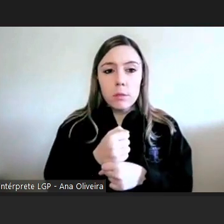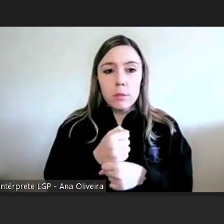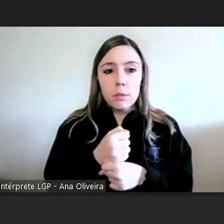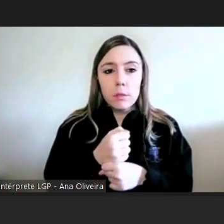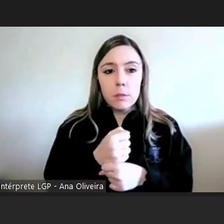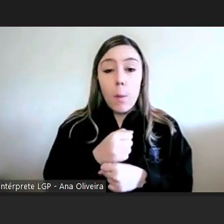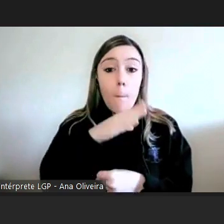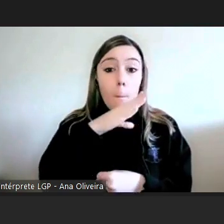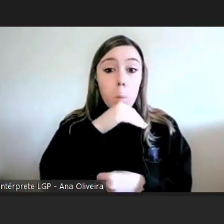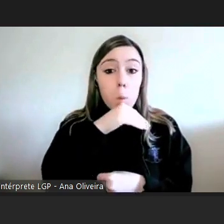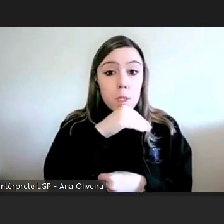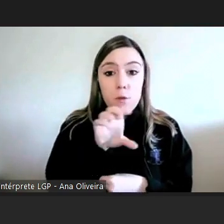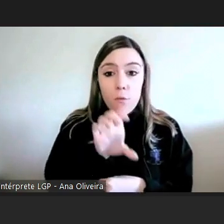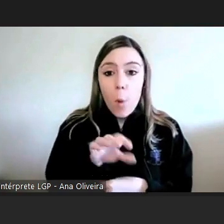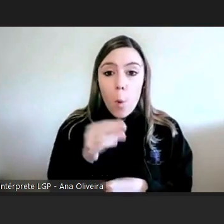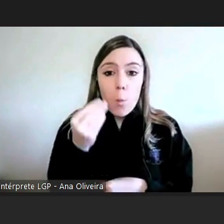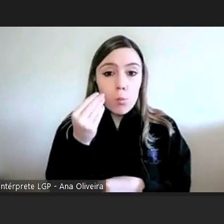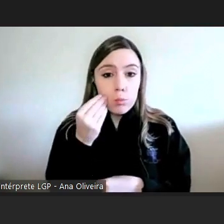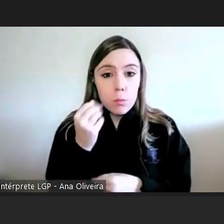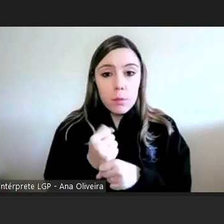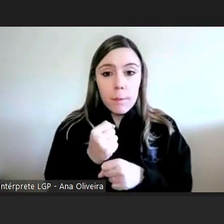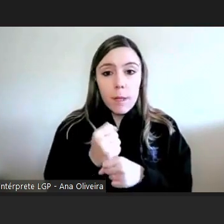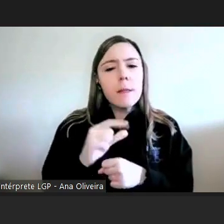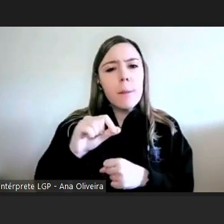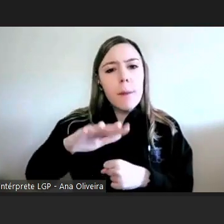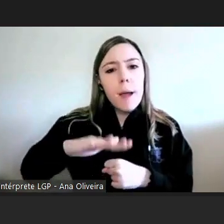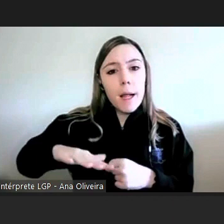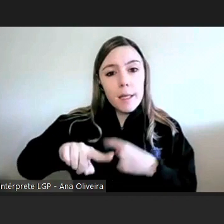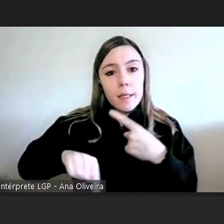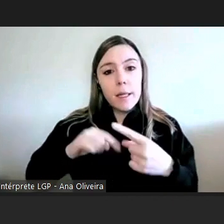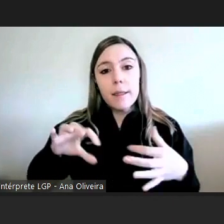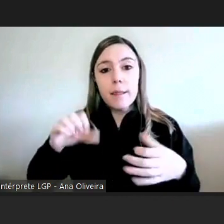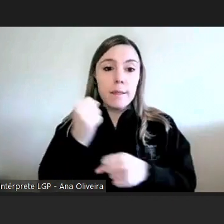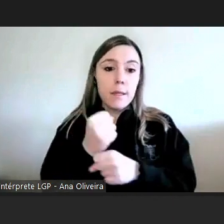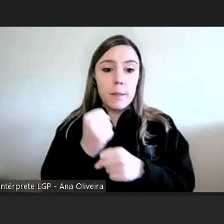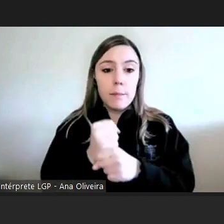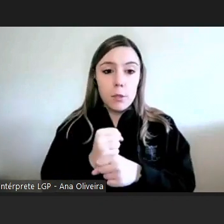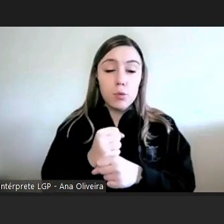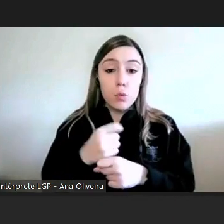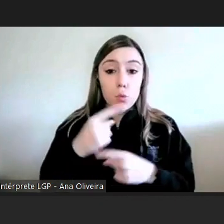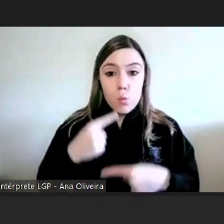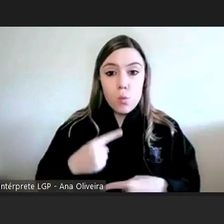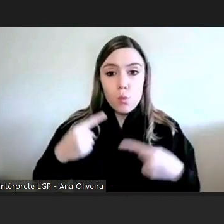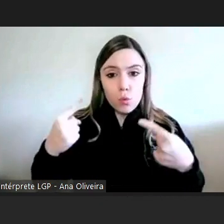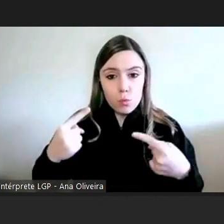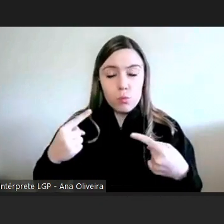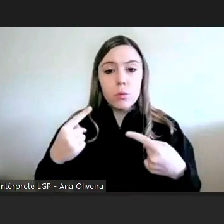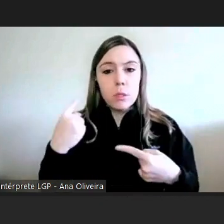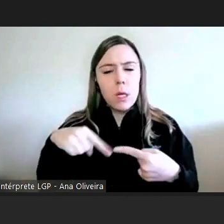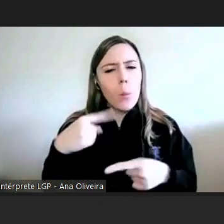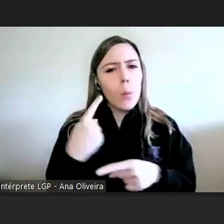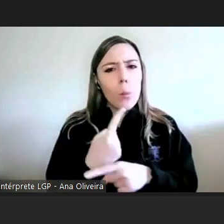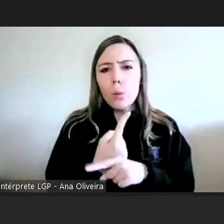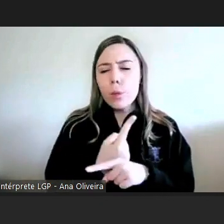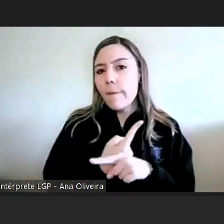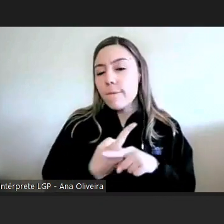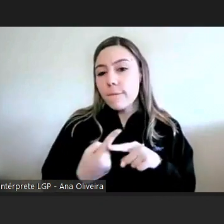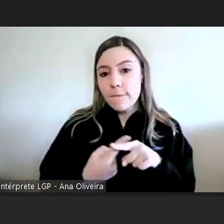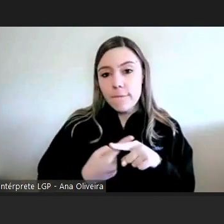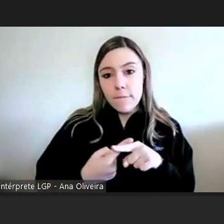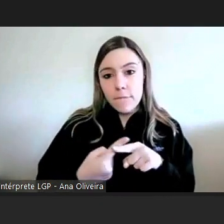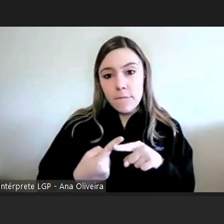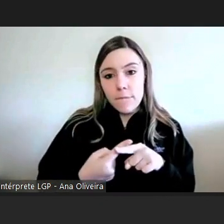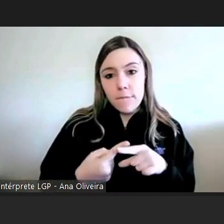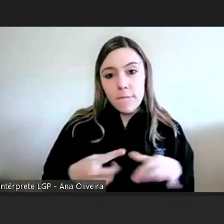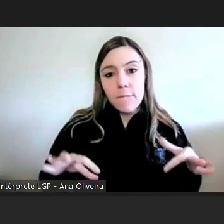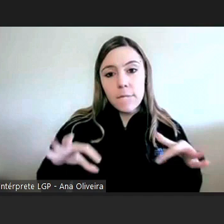policiais mas também em matéria de trabalho em funções públicas há contributos muito interessantes que vêm da jurisprudência do